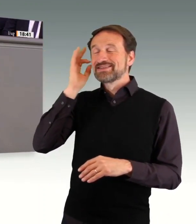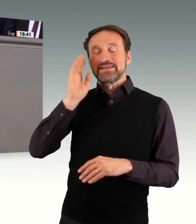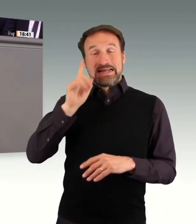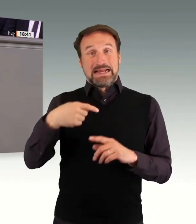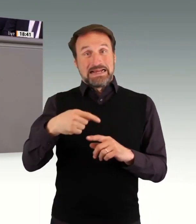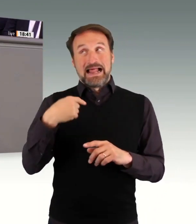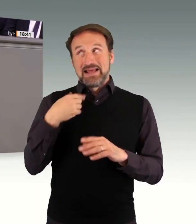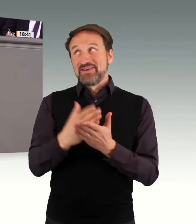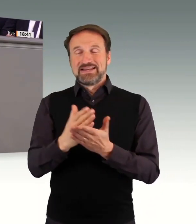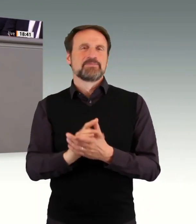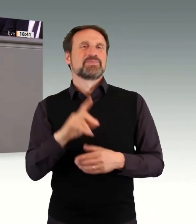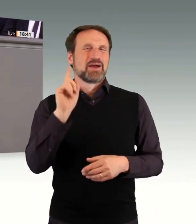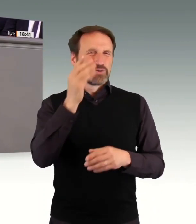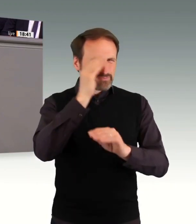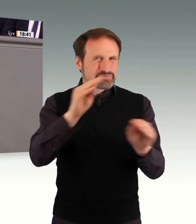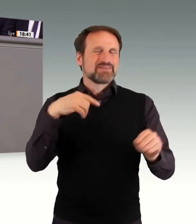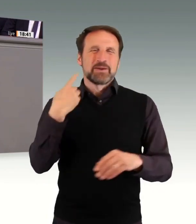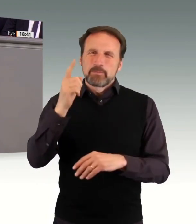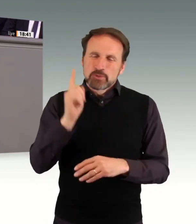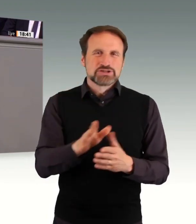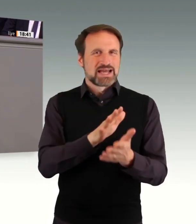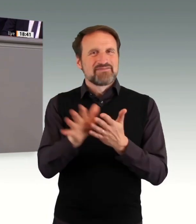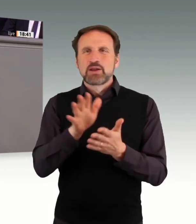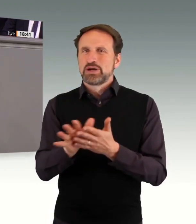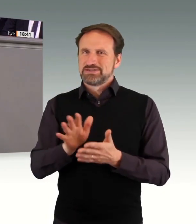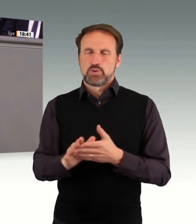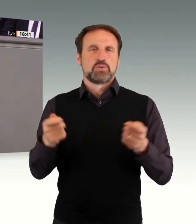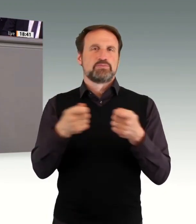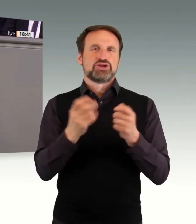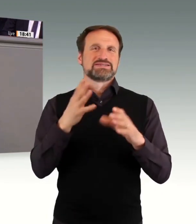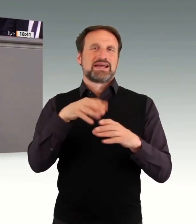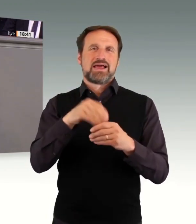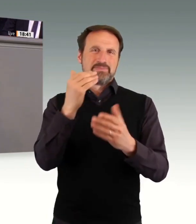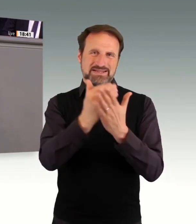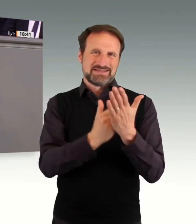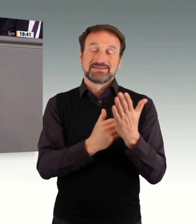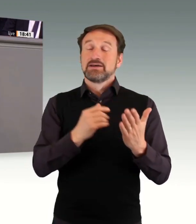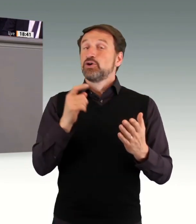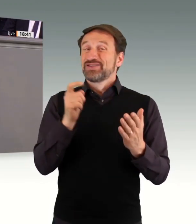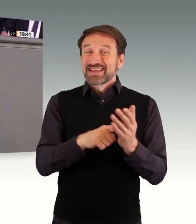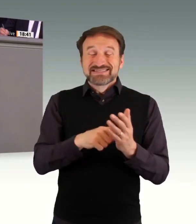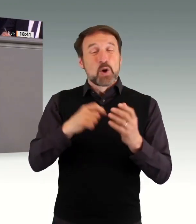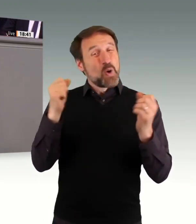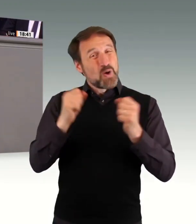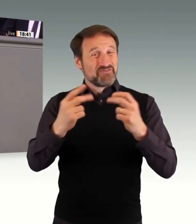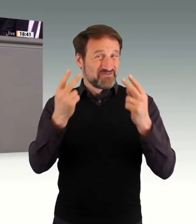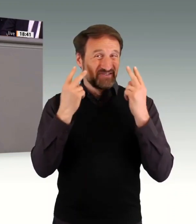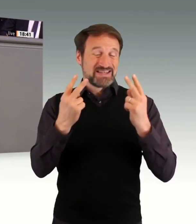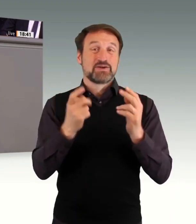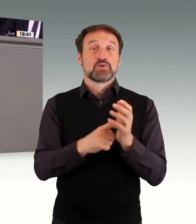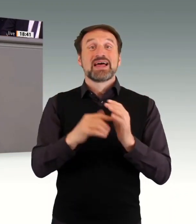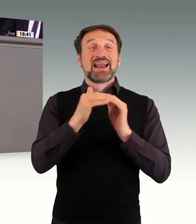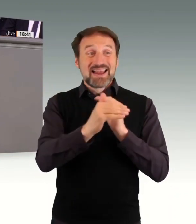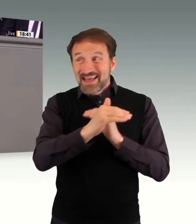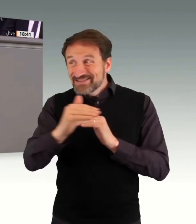des Bundesteilhabegesetzes angehen müssen. Und dafür ist es umso wichtiger, weil das Länderangelegenheit ist, dass wir in den Ländern soziale Mehrheiten